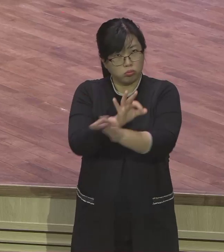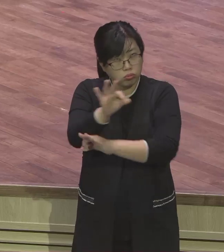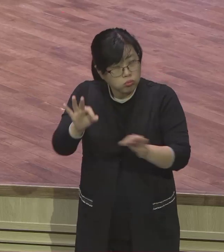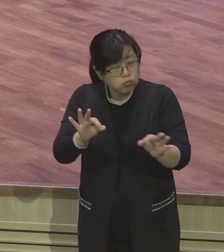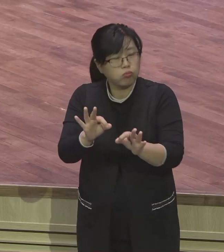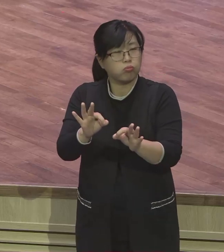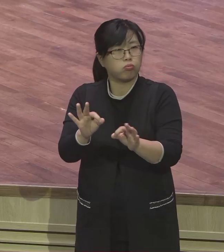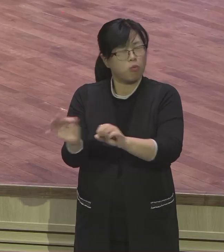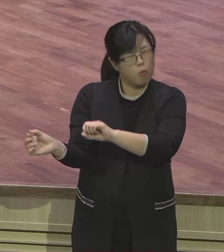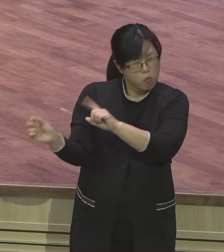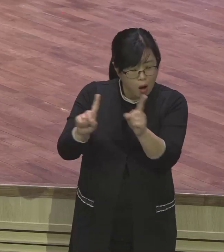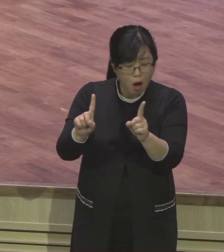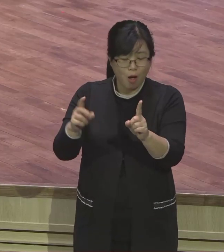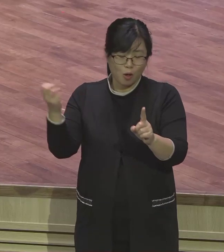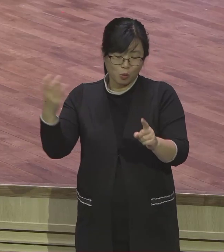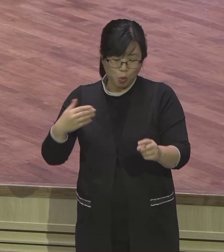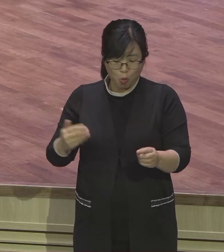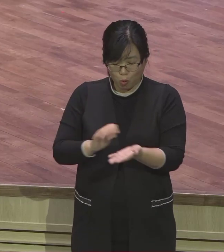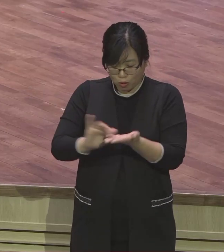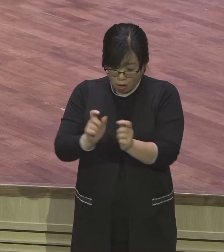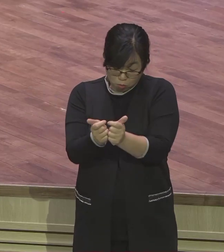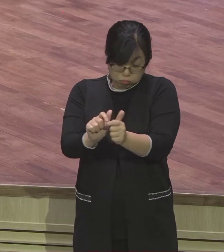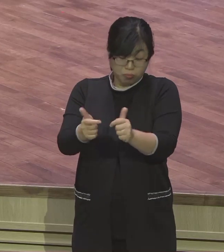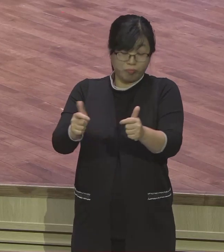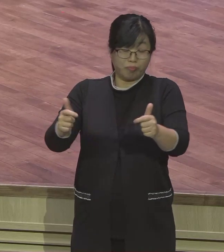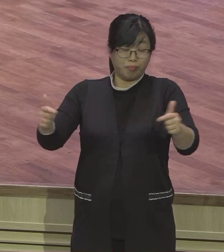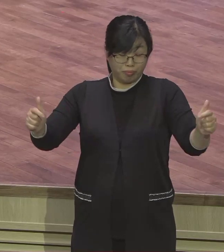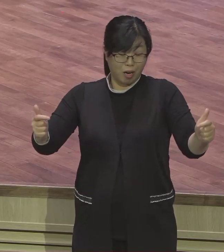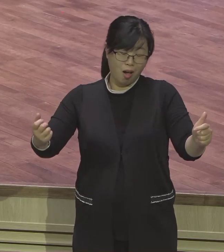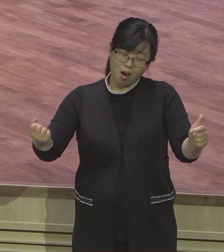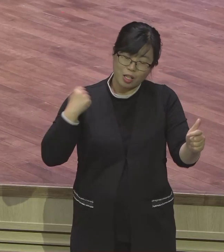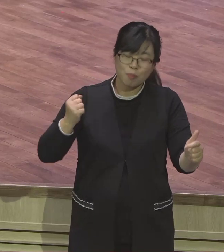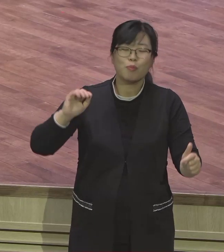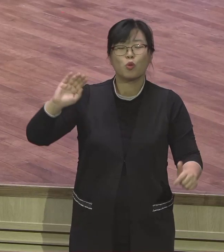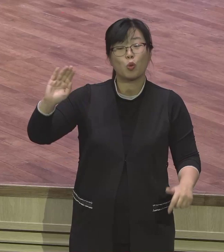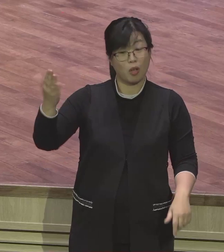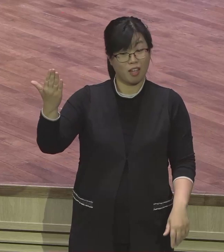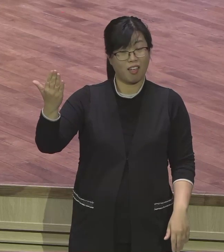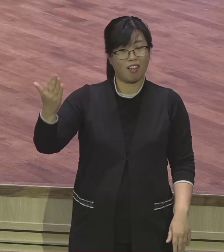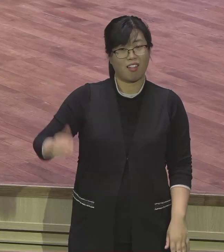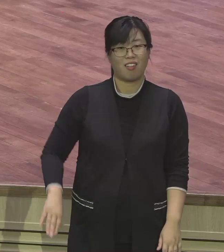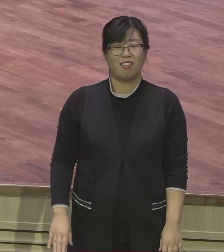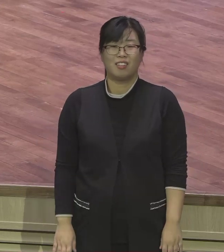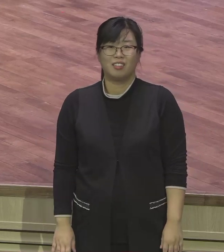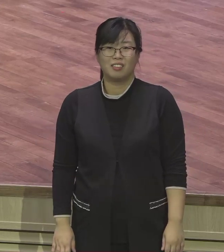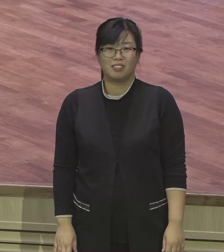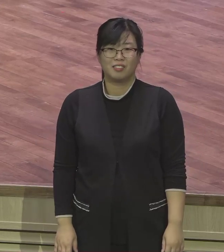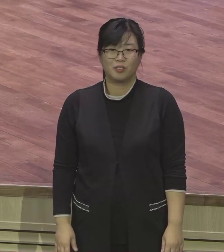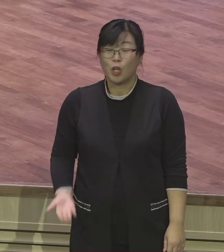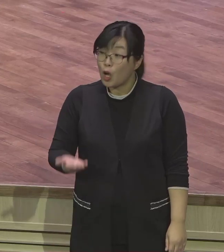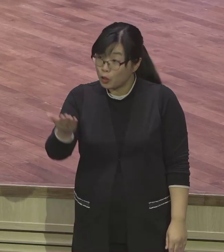그런 그릇으로 우리 오늘 세례받은 분들 그렇게 성장하기를 바랍니다.